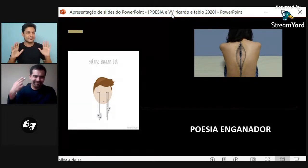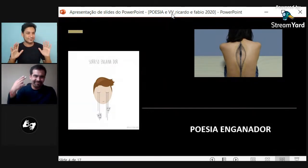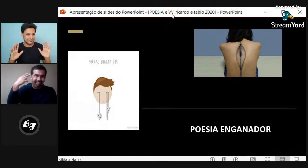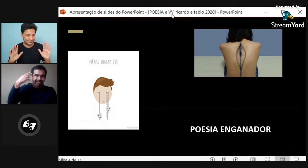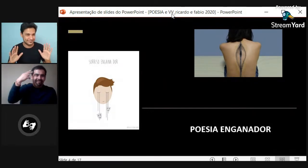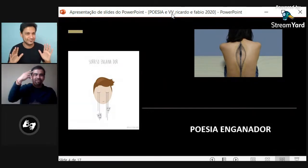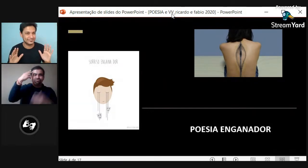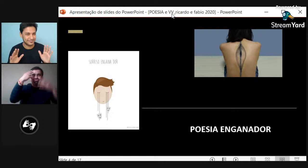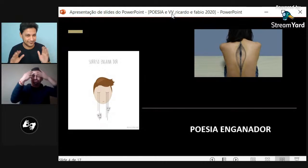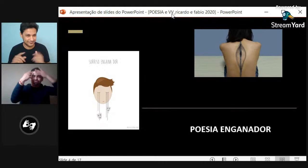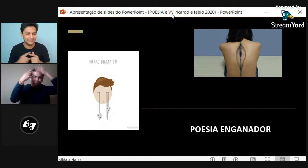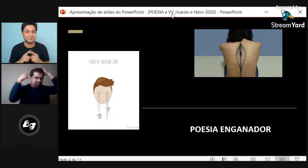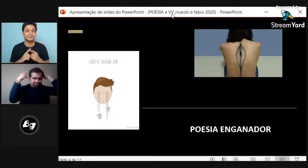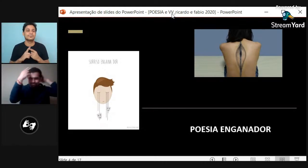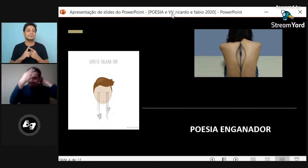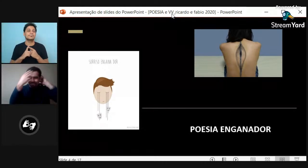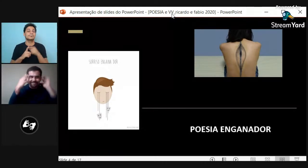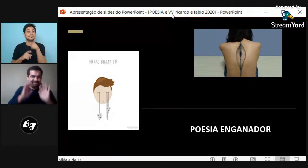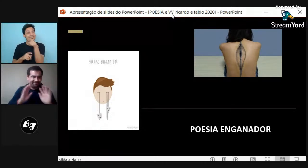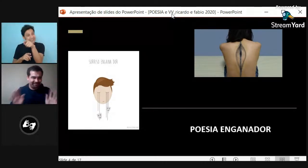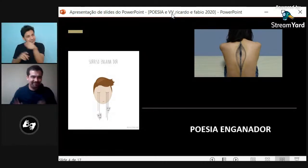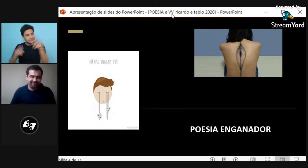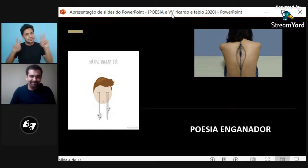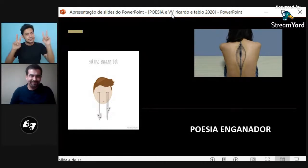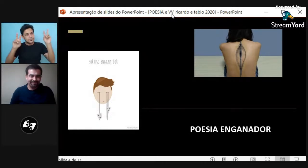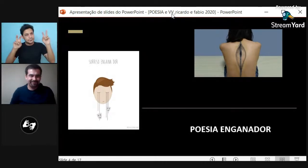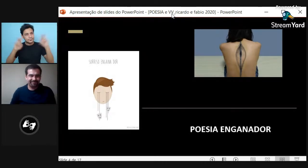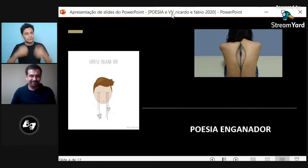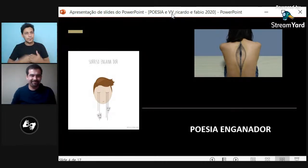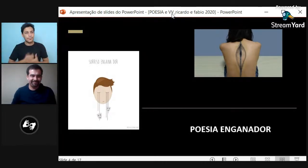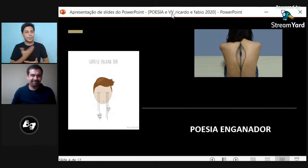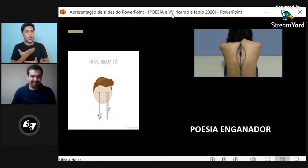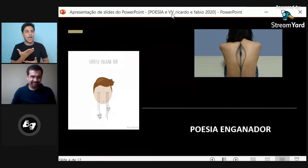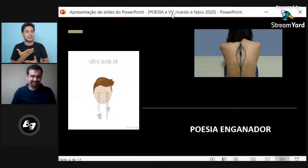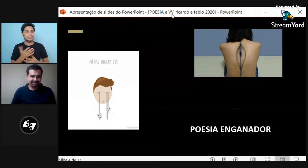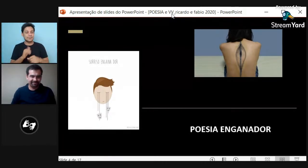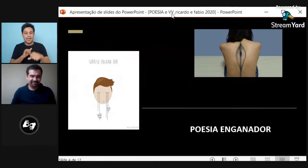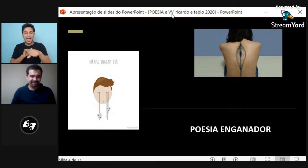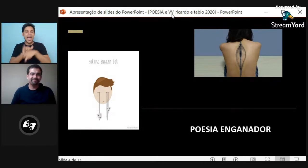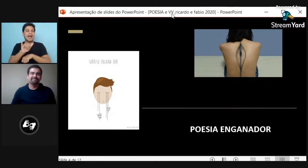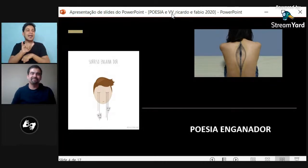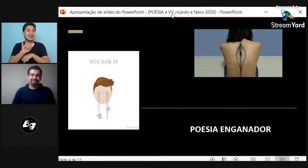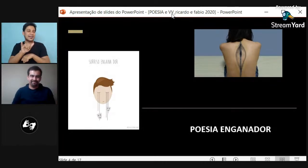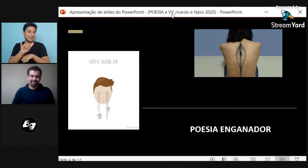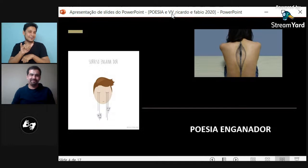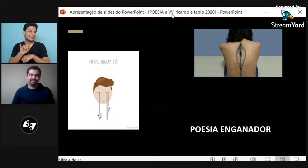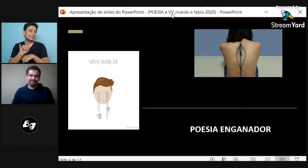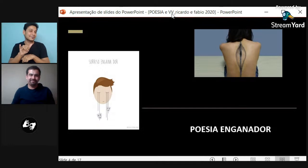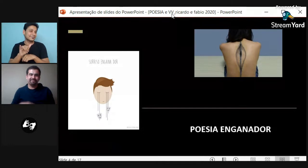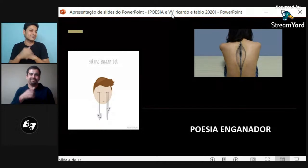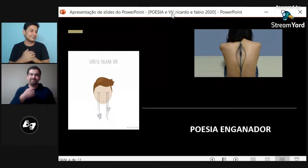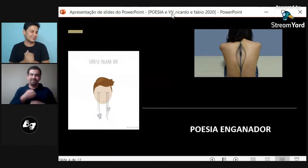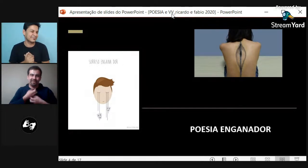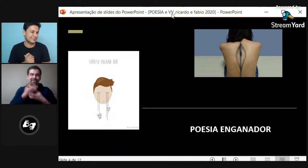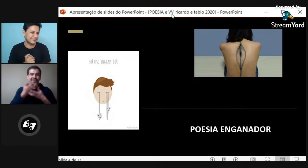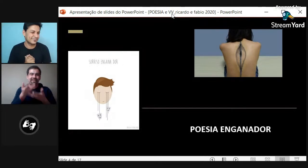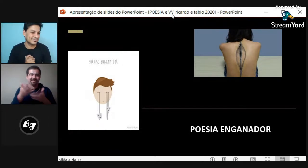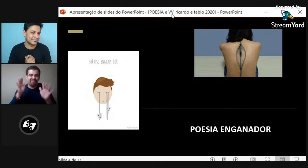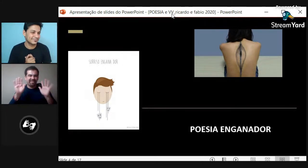Entonces, dice, se va a matar. Ah, no, no se mató porque era un secador de pelo. Se está secando el cabello. Bueno, entonces, de alguna